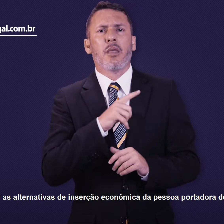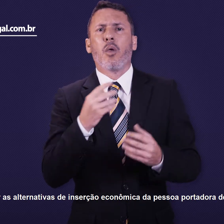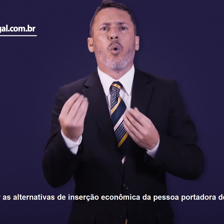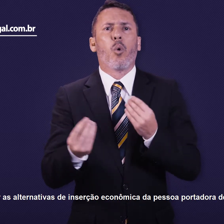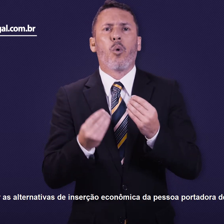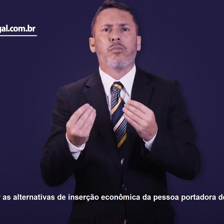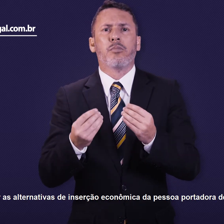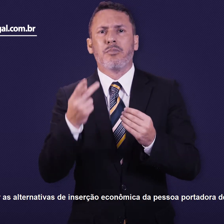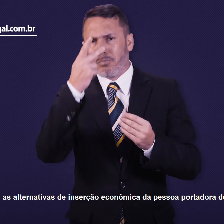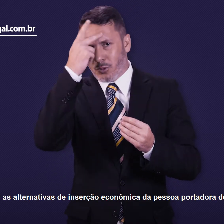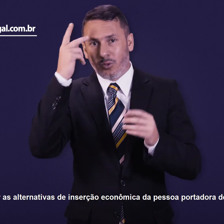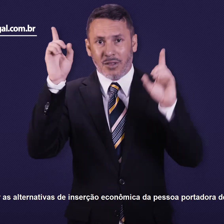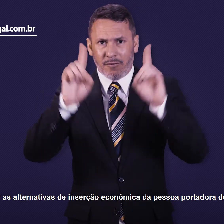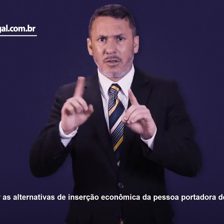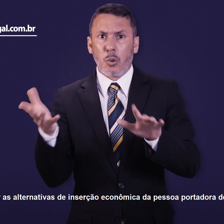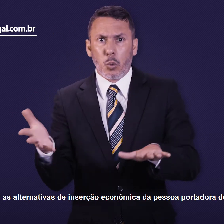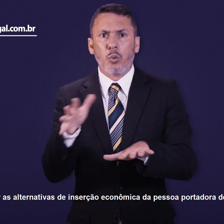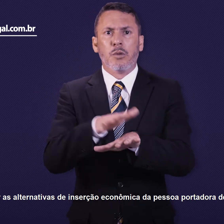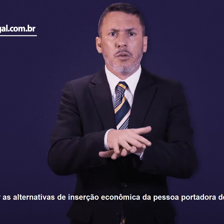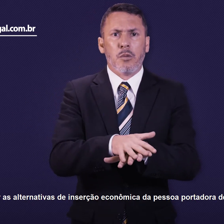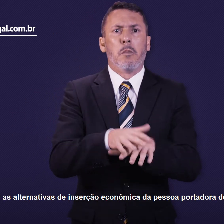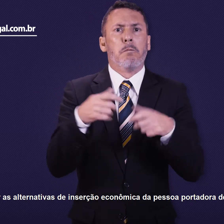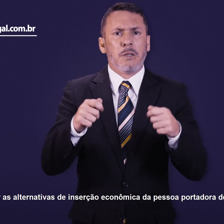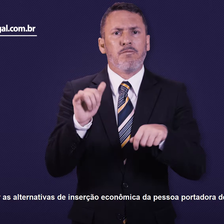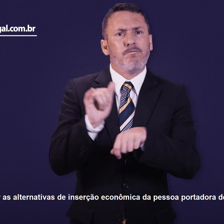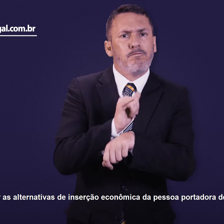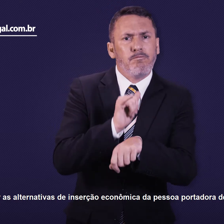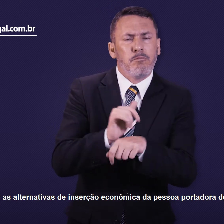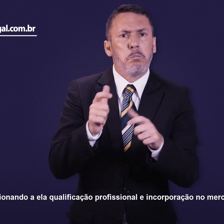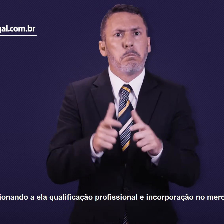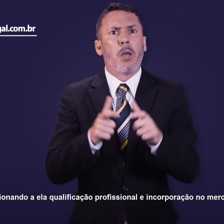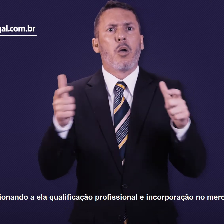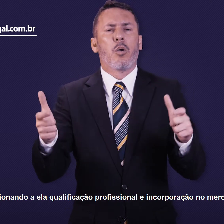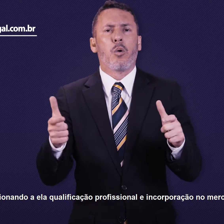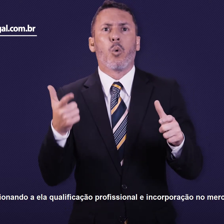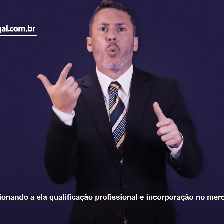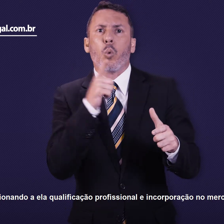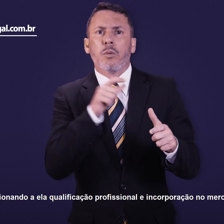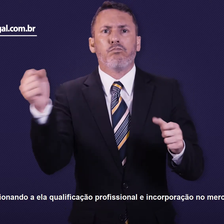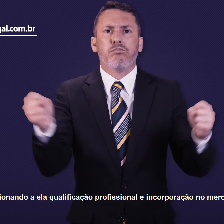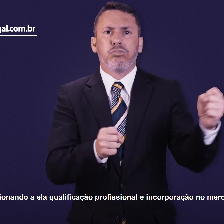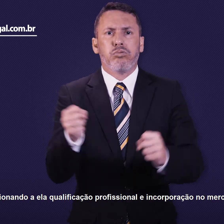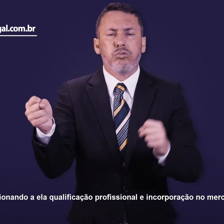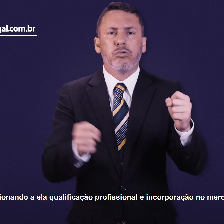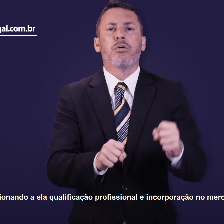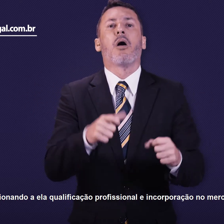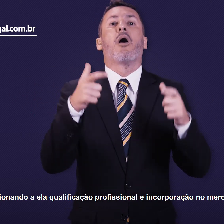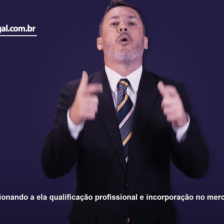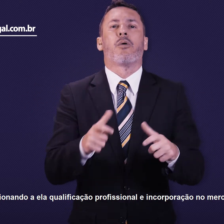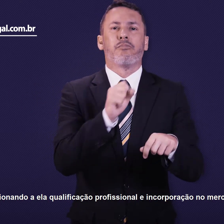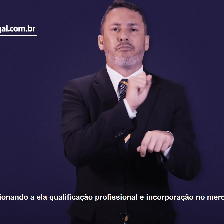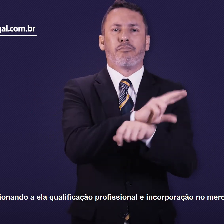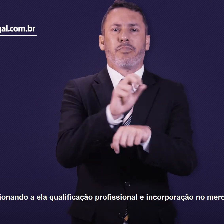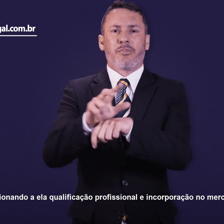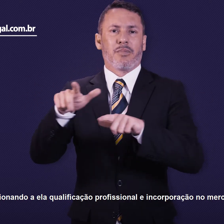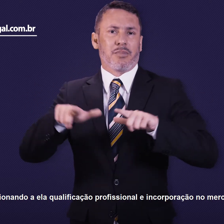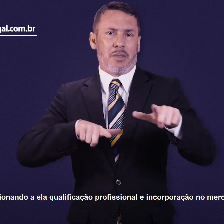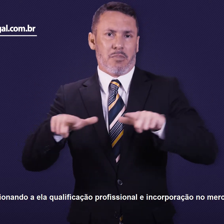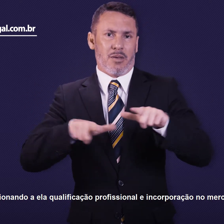inserção econômica da pessoa portadora de deficiência, Proporcionando a ela qualificação profissional e incorporação